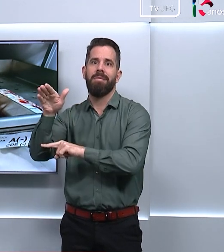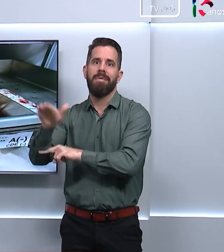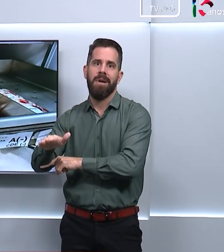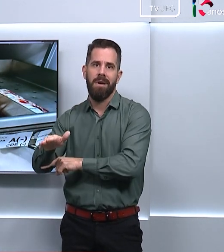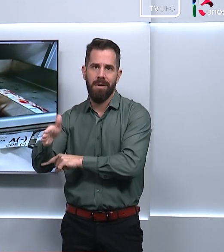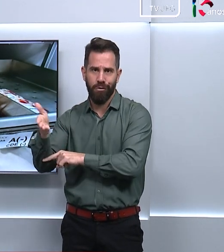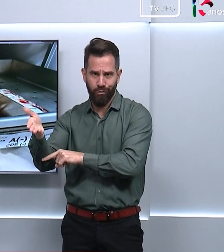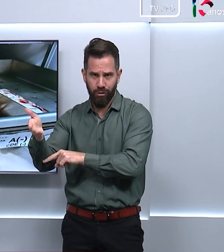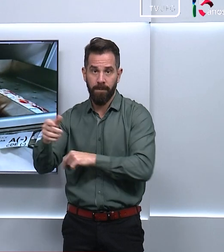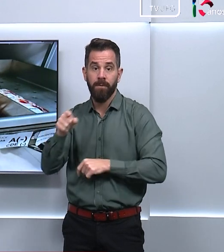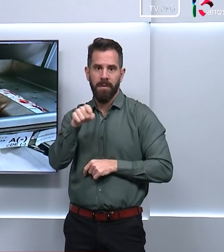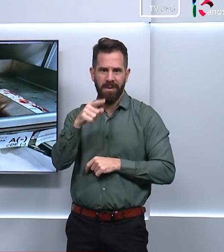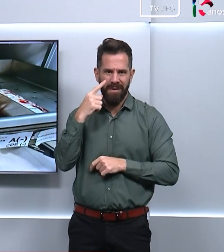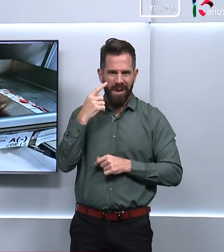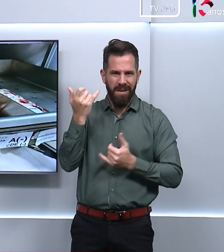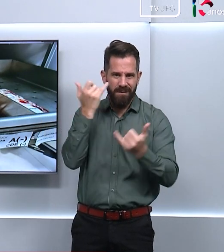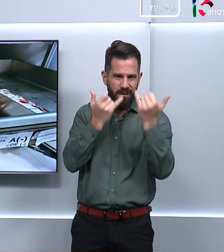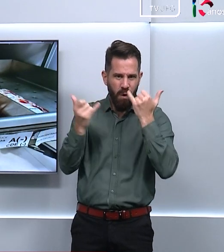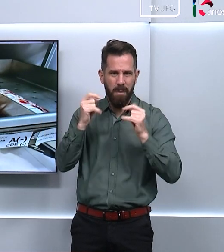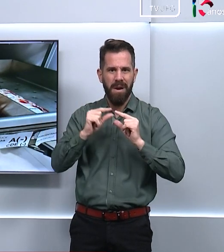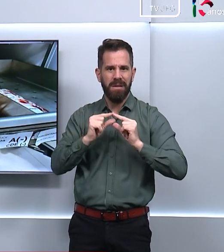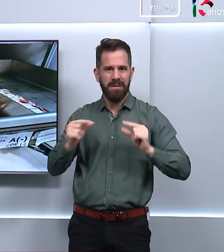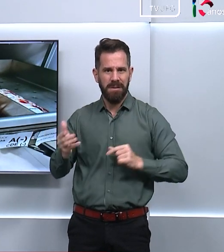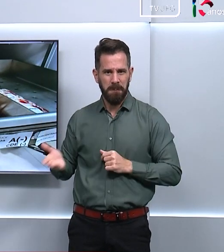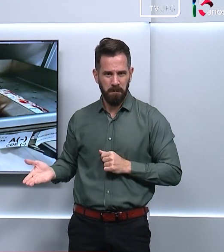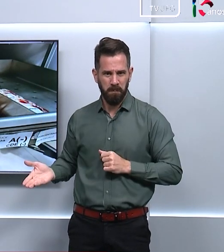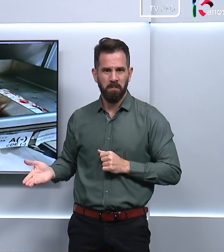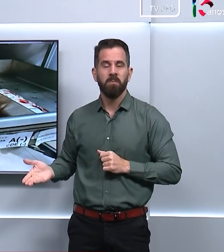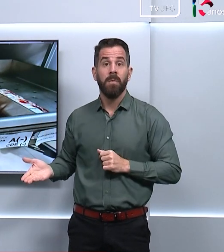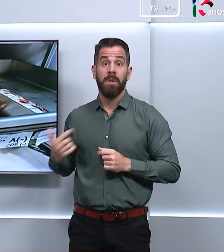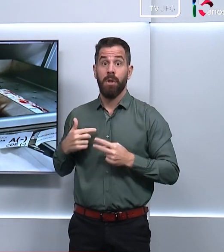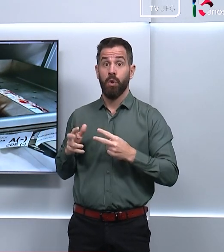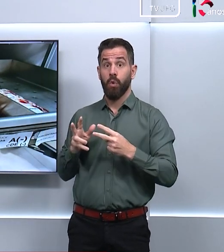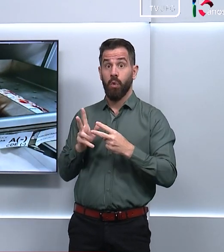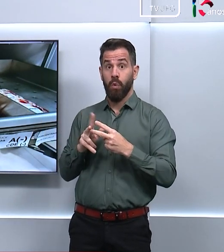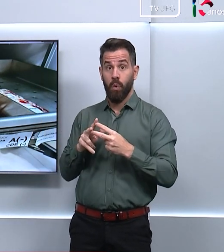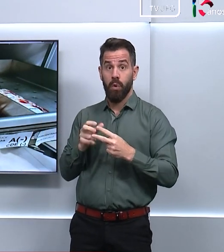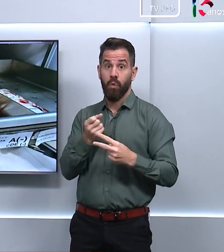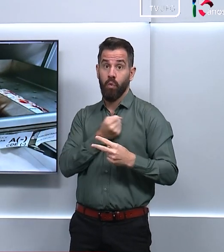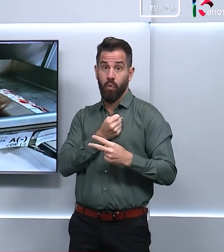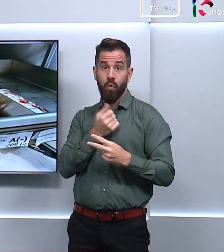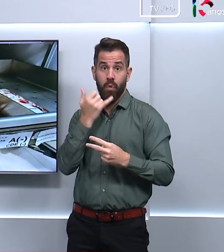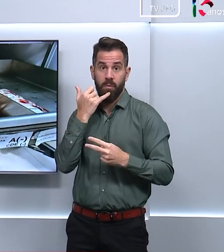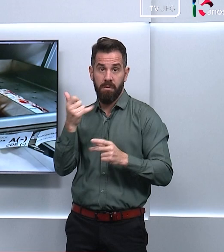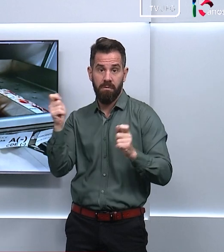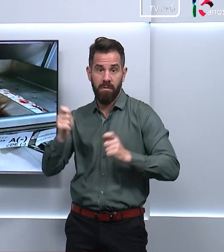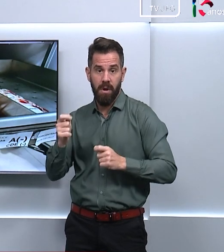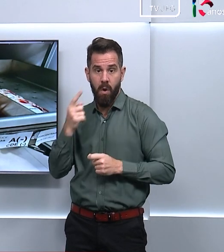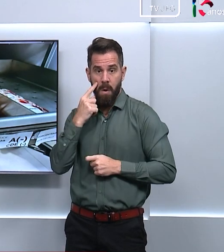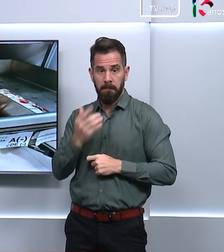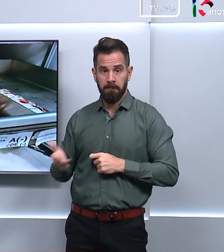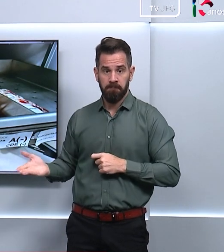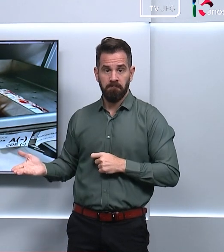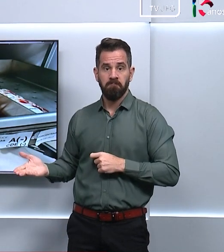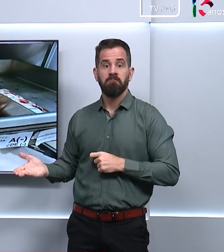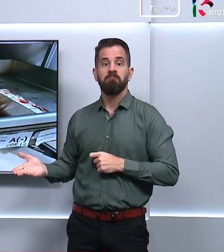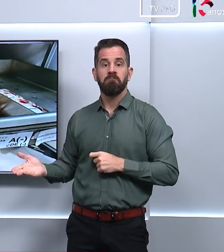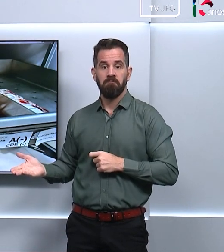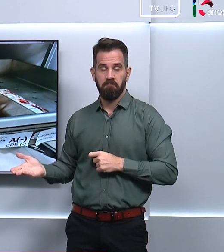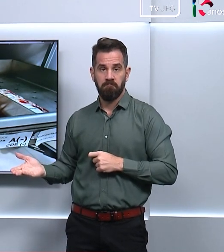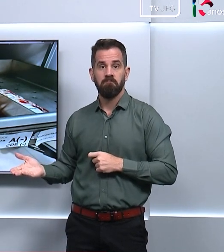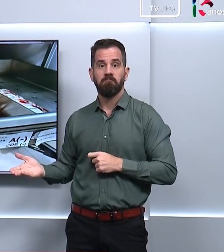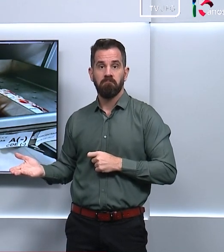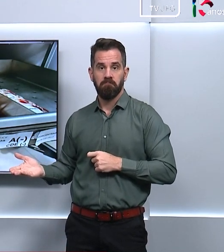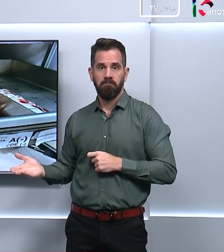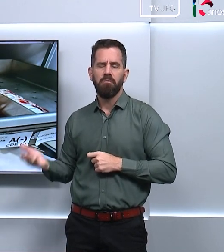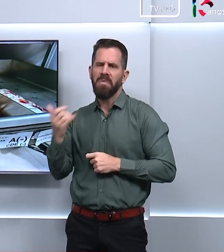tela. Se você quiser mais informações tem dois contatos um número 62 360 05 600